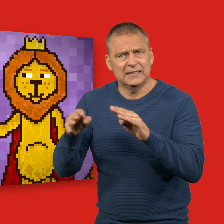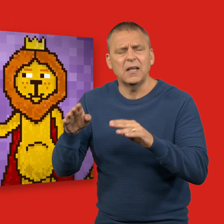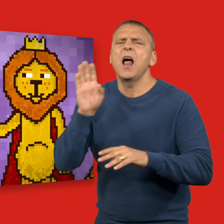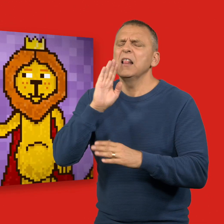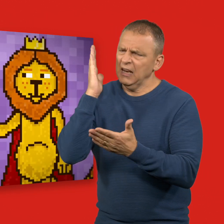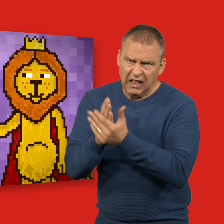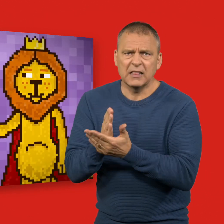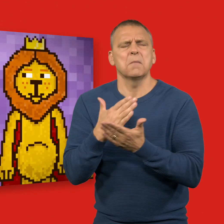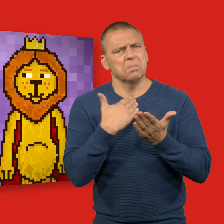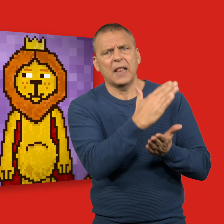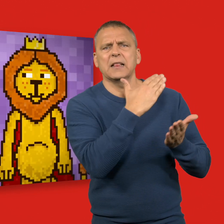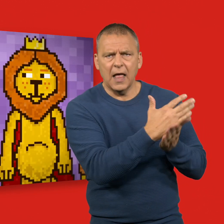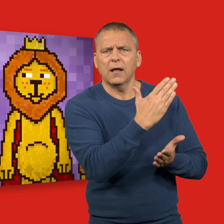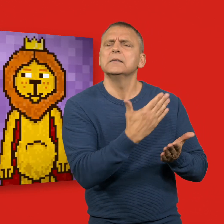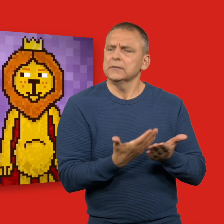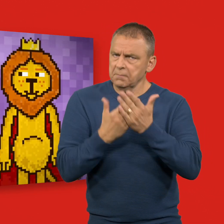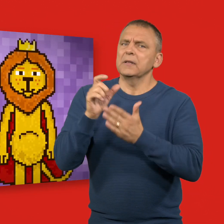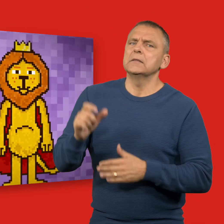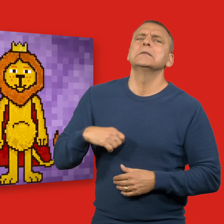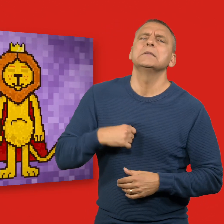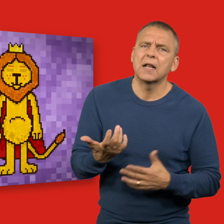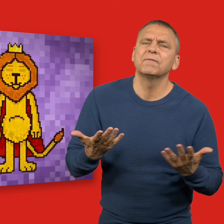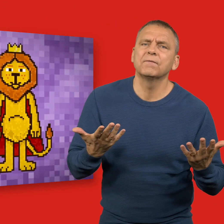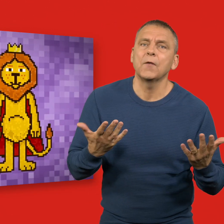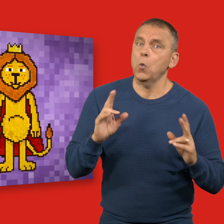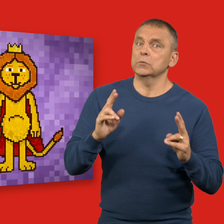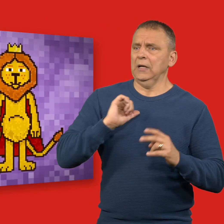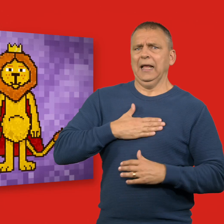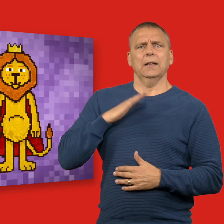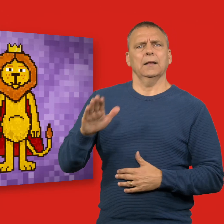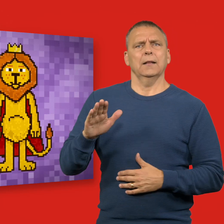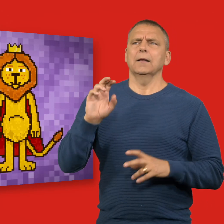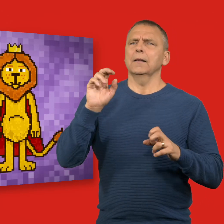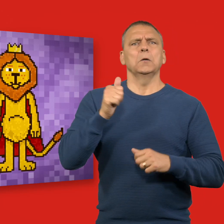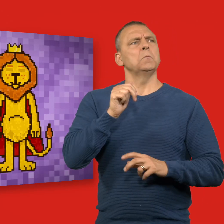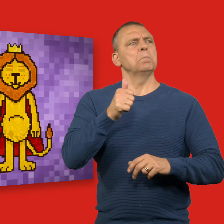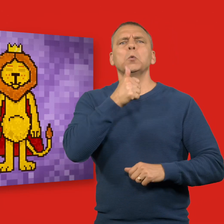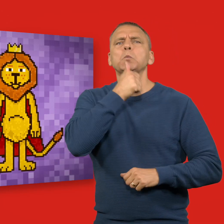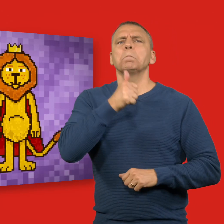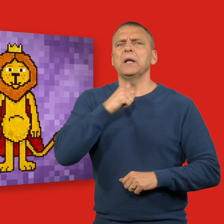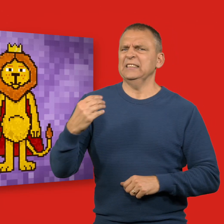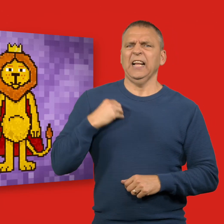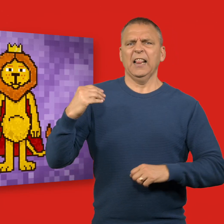så är det alltid rätt att berätta. Då hjälper du dig själv och är din egen superhjälte.